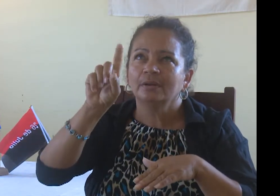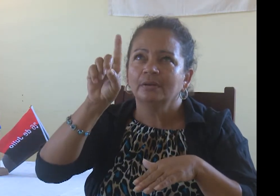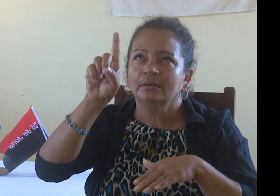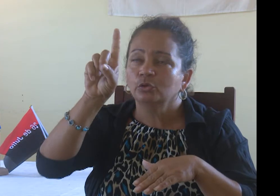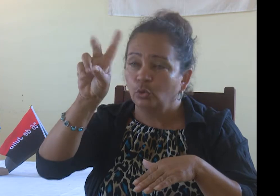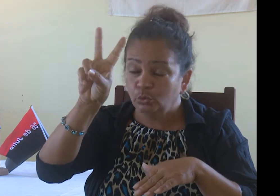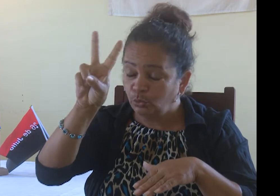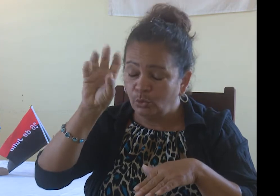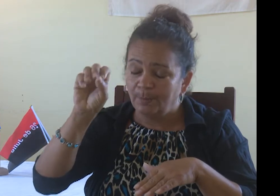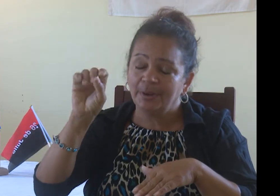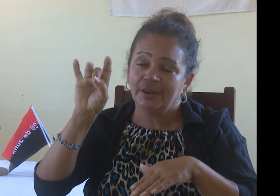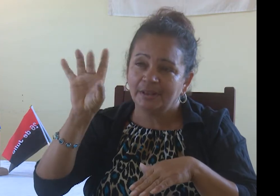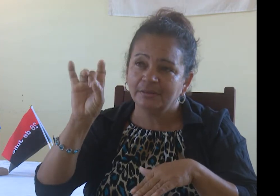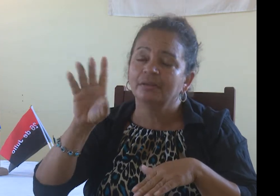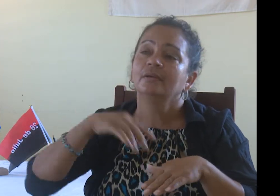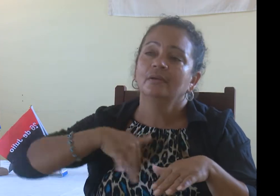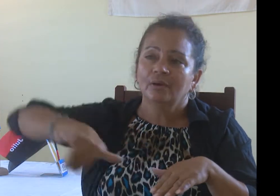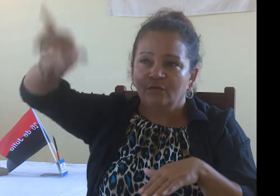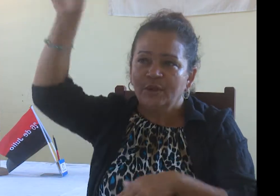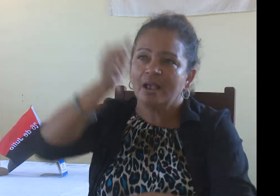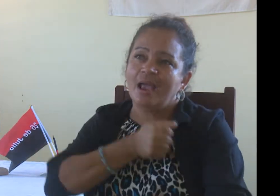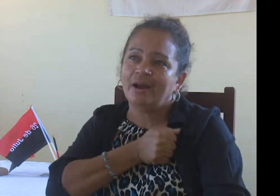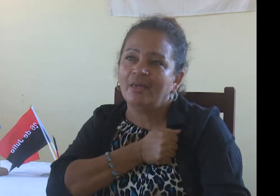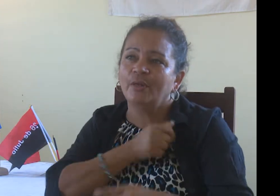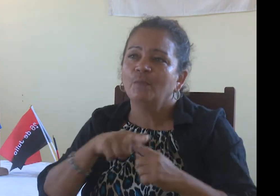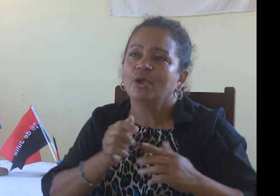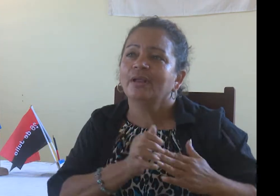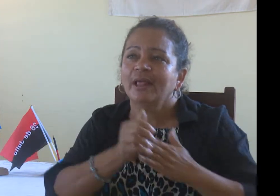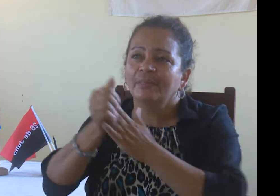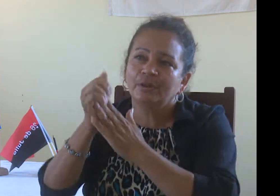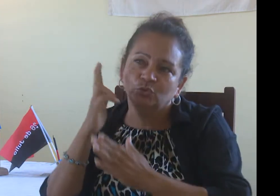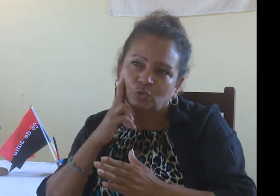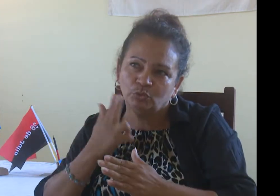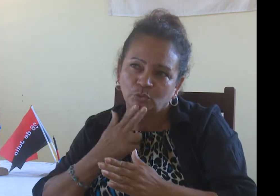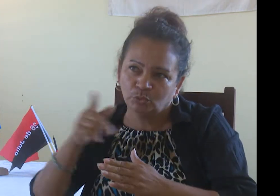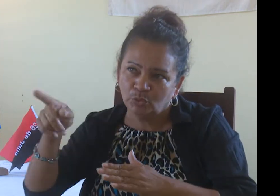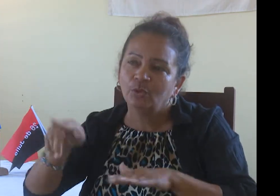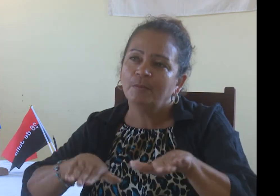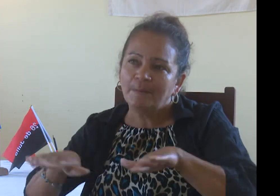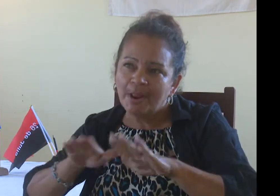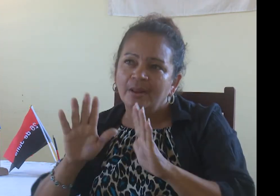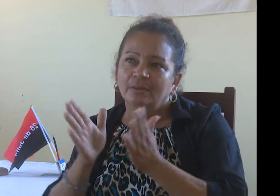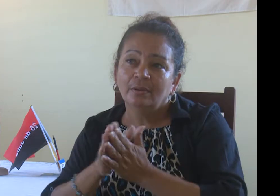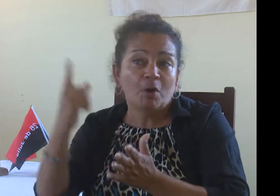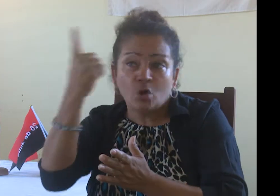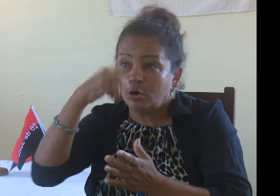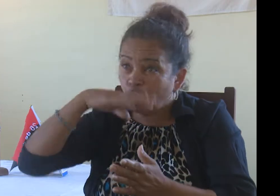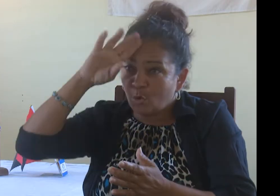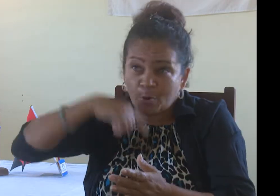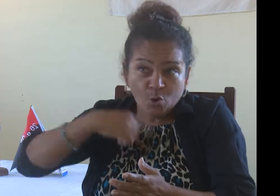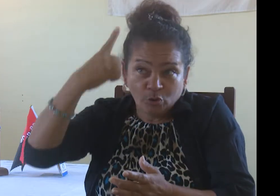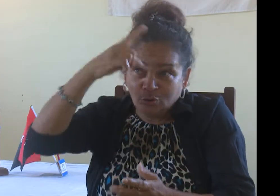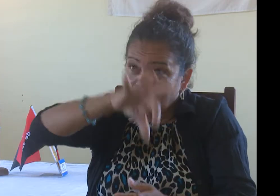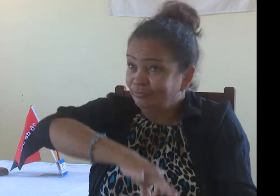preparar cuadros para trabajar en la asociación de sordos. Yo